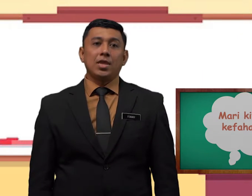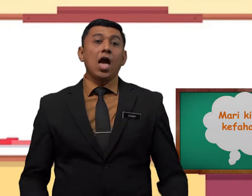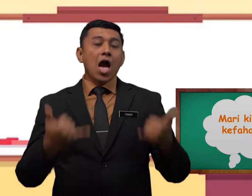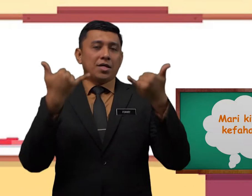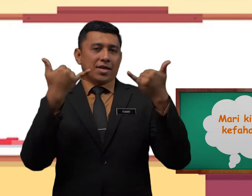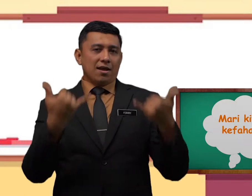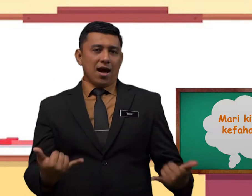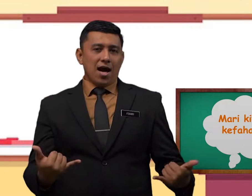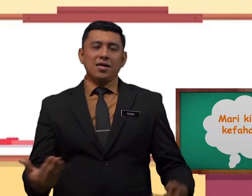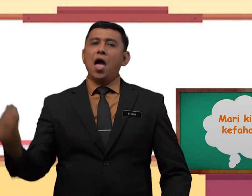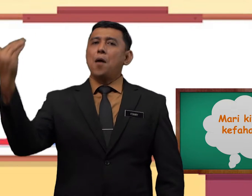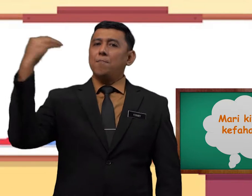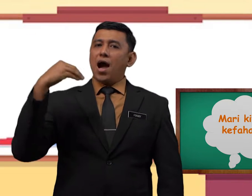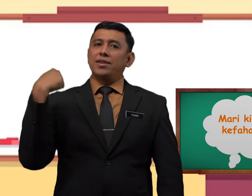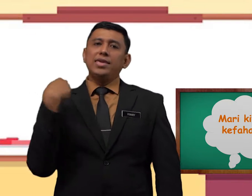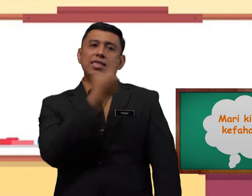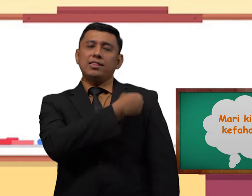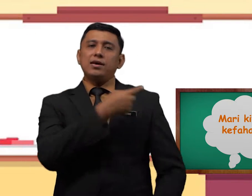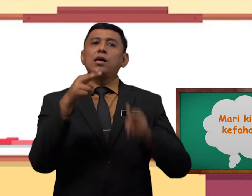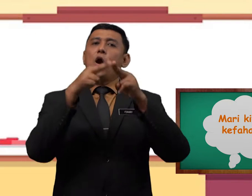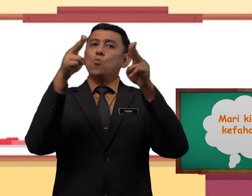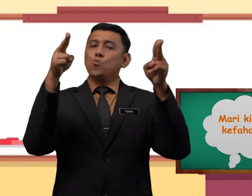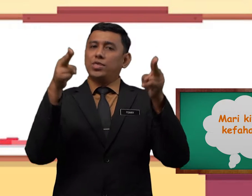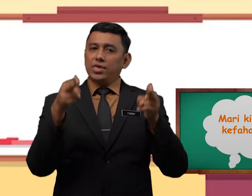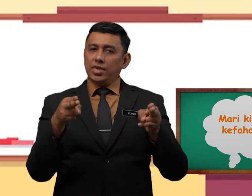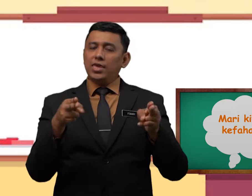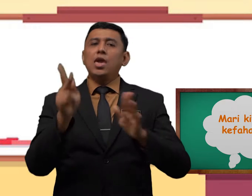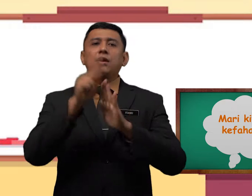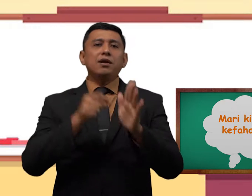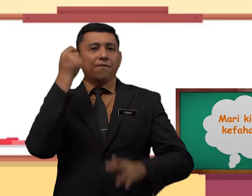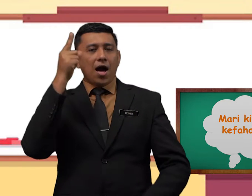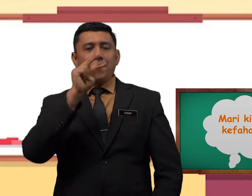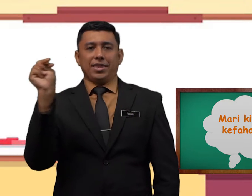Sekarang mari kita uji kefahaman.